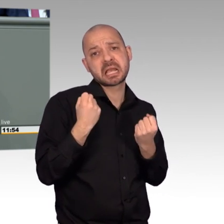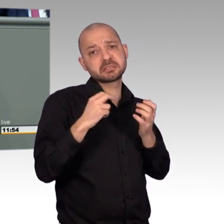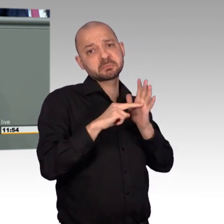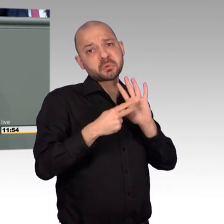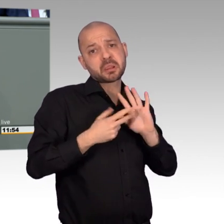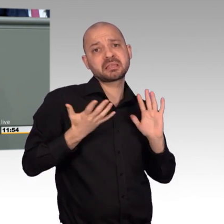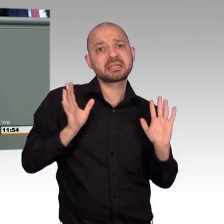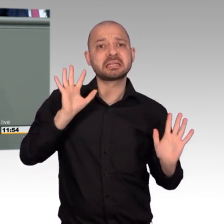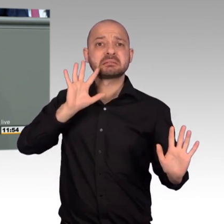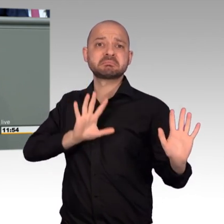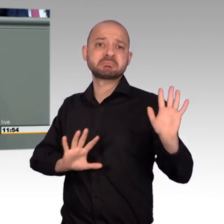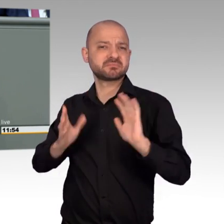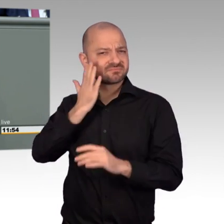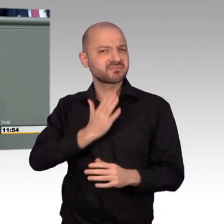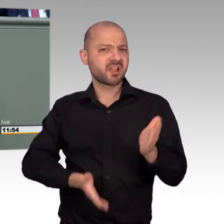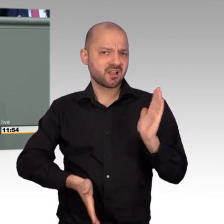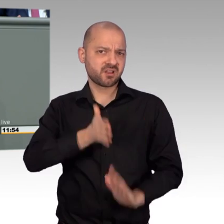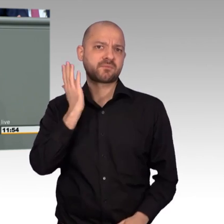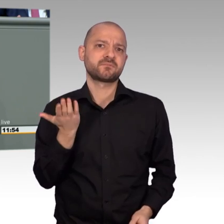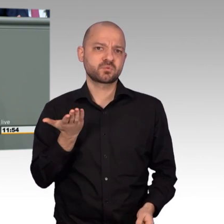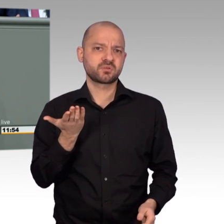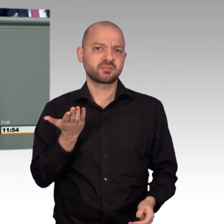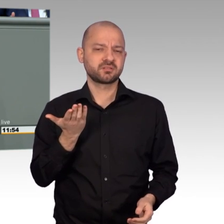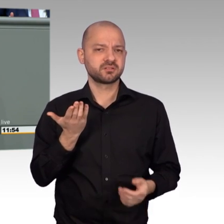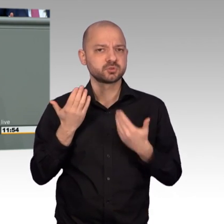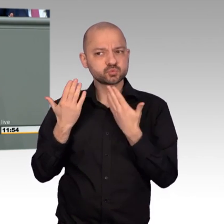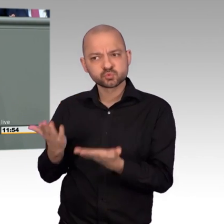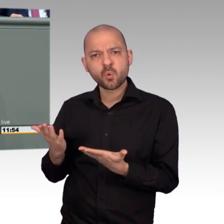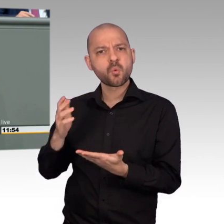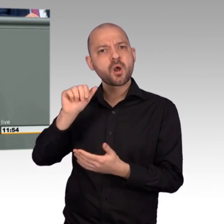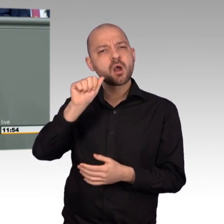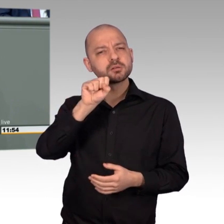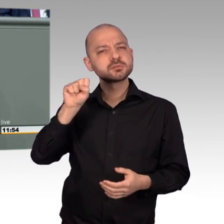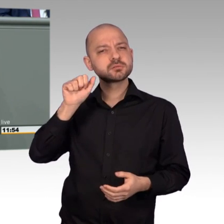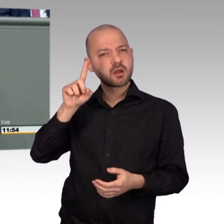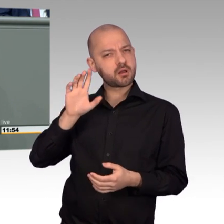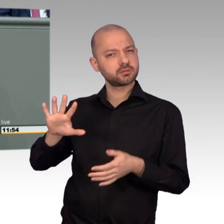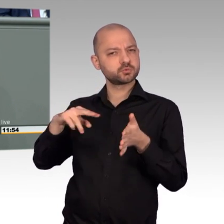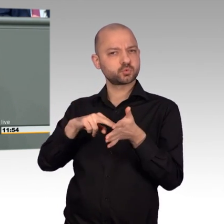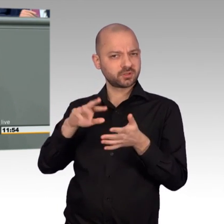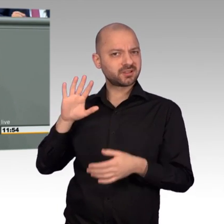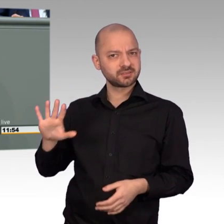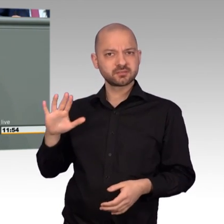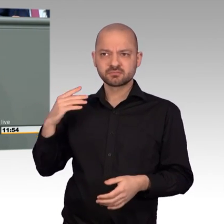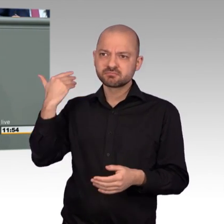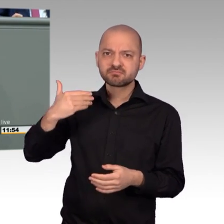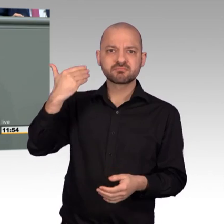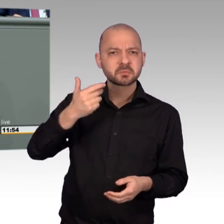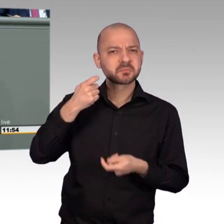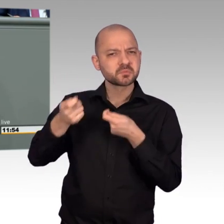Es wird ausgehungert, getötet, vergewaltigt. Und einerseits gegen die Flüchtlinge in Deutschland zu hetzen und andererseits